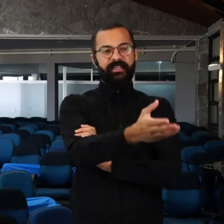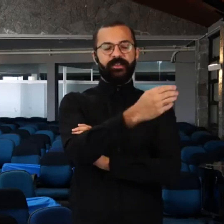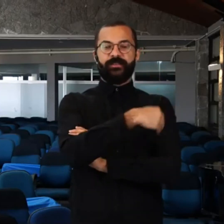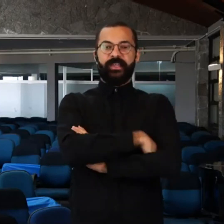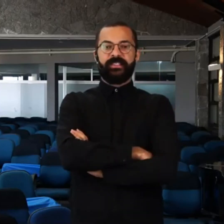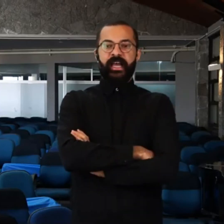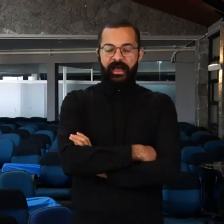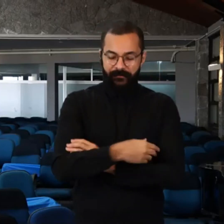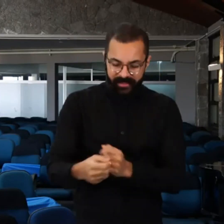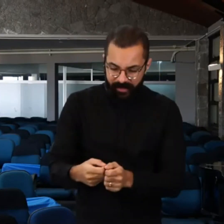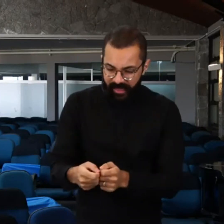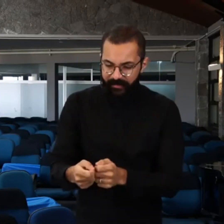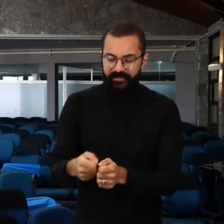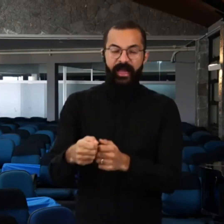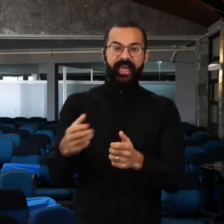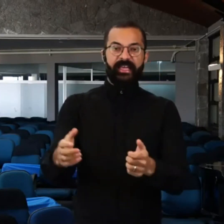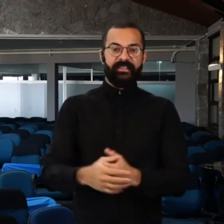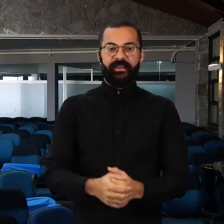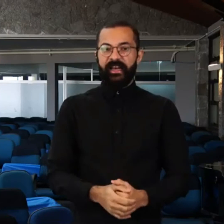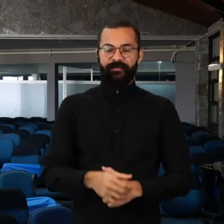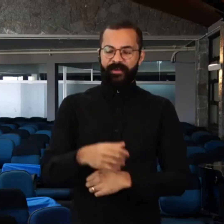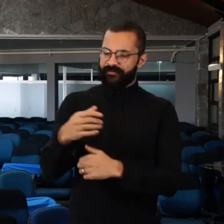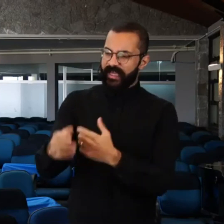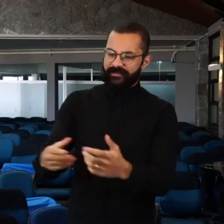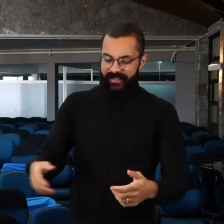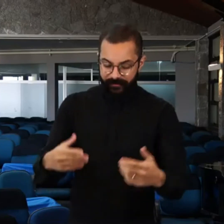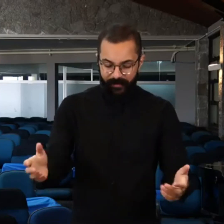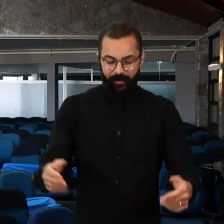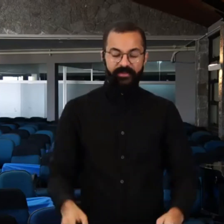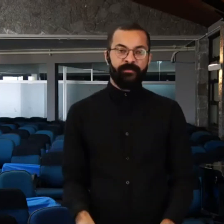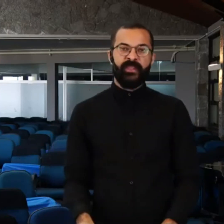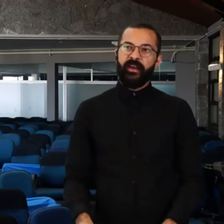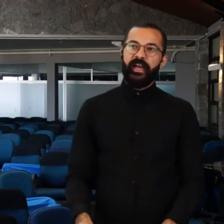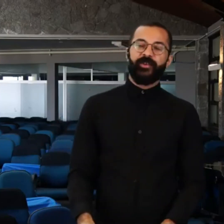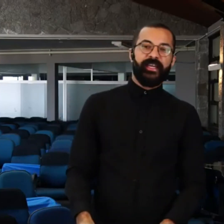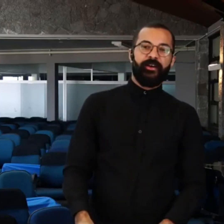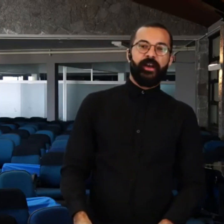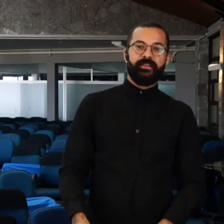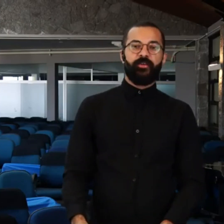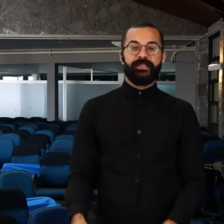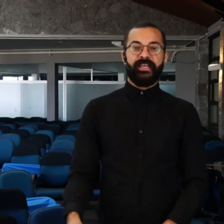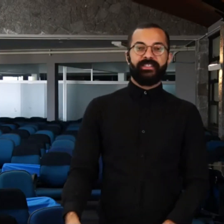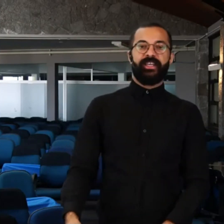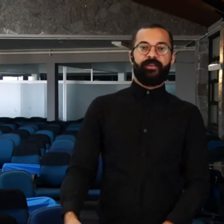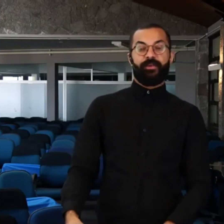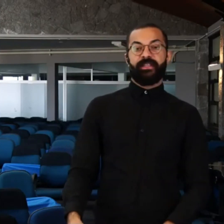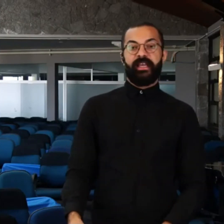vezes a mesma reza, ela já fez várias vezes a mesma procissão. Acho que está na hora de eu começar a agir em favor dela.